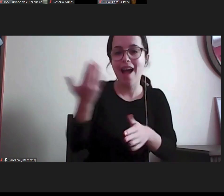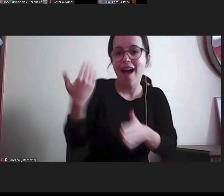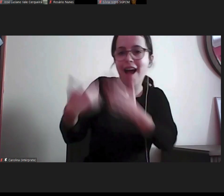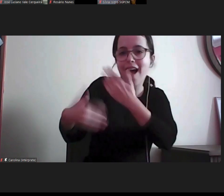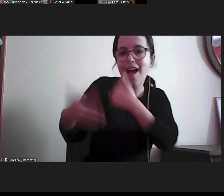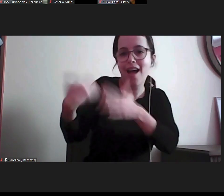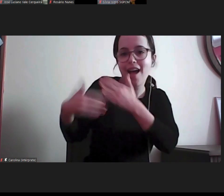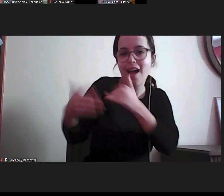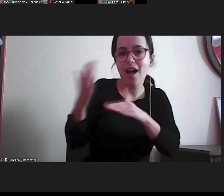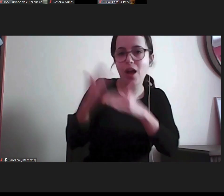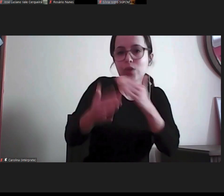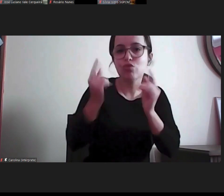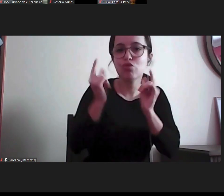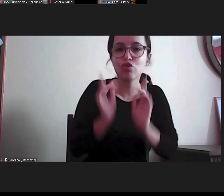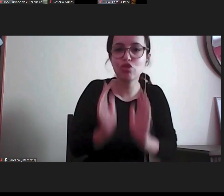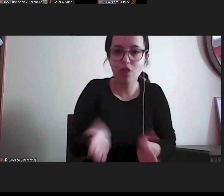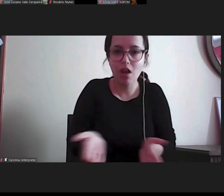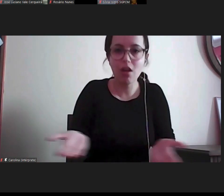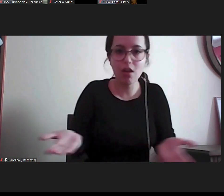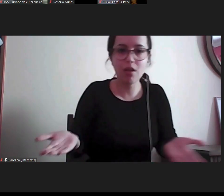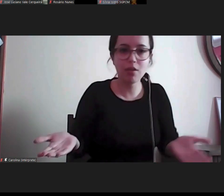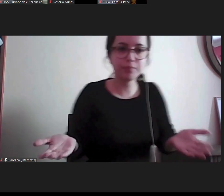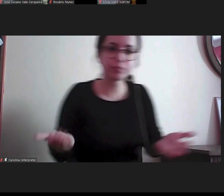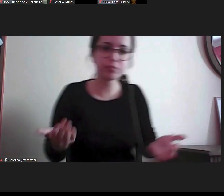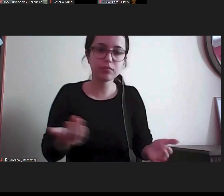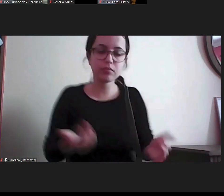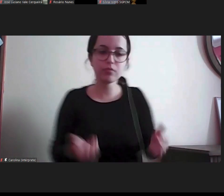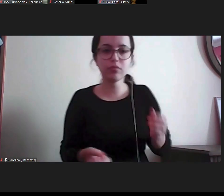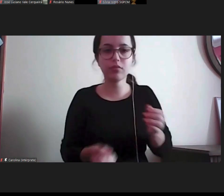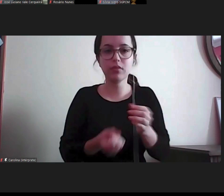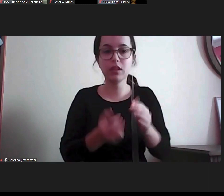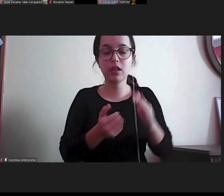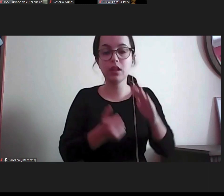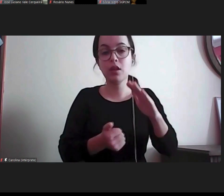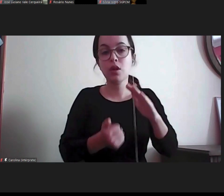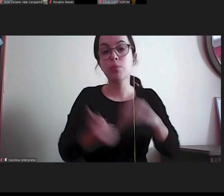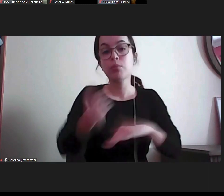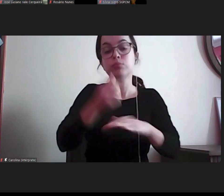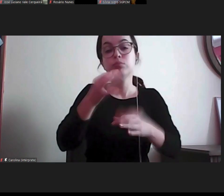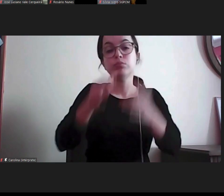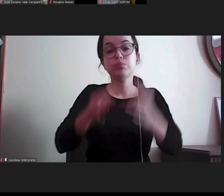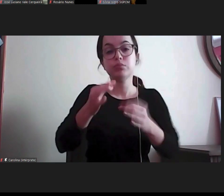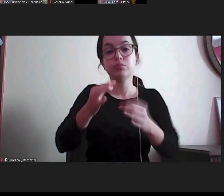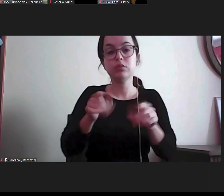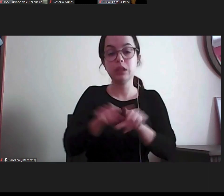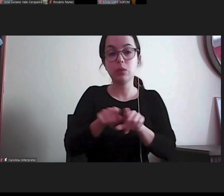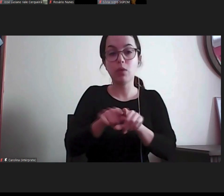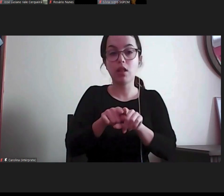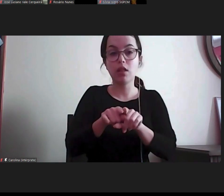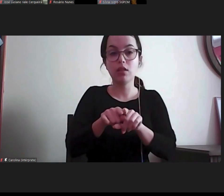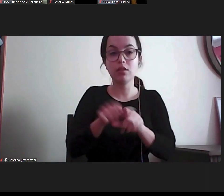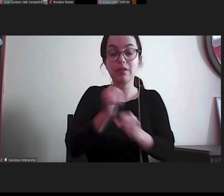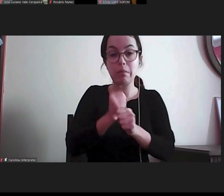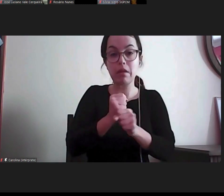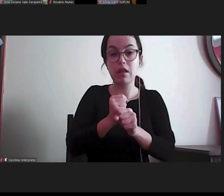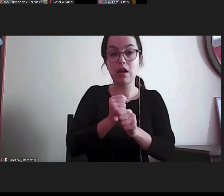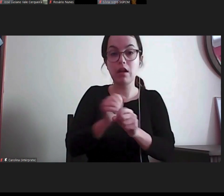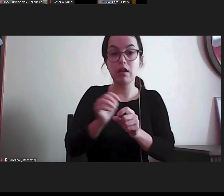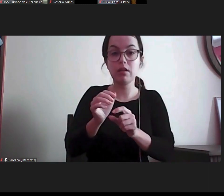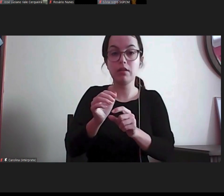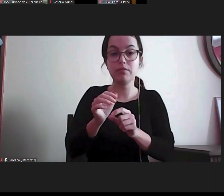seja, desde a sua criação, o Provedor de Justiça tinha, de facto, agido e tinha